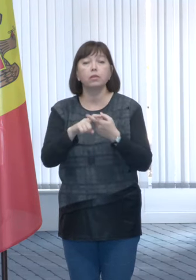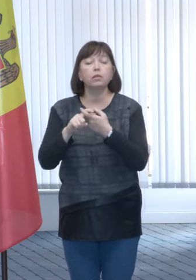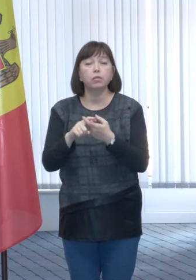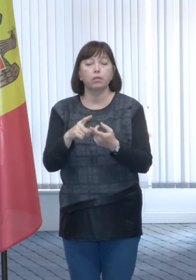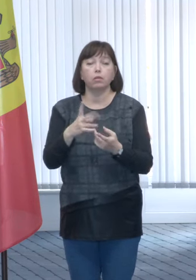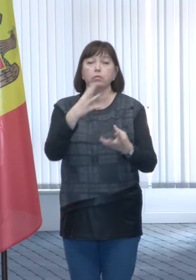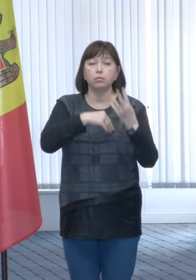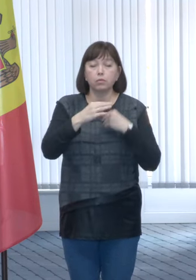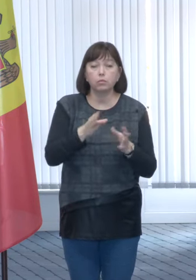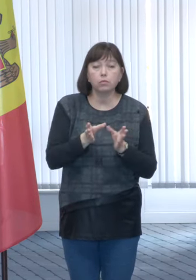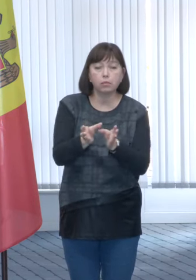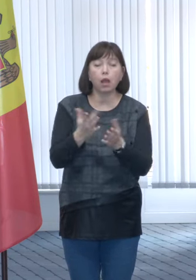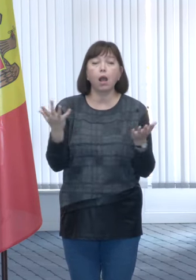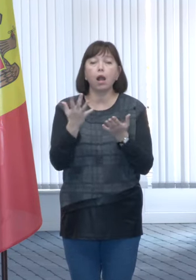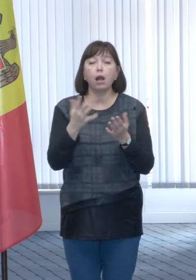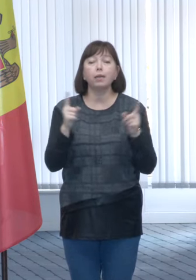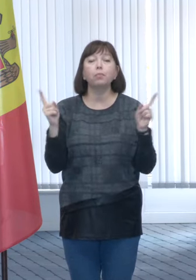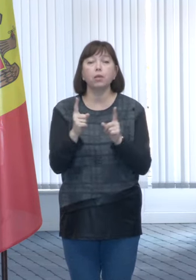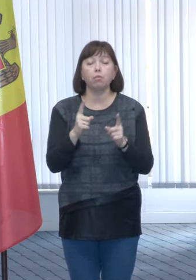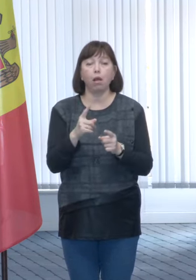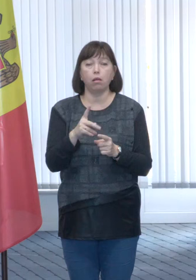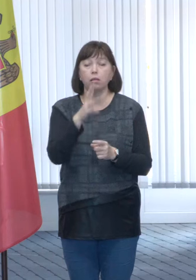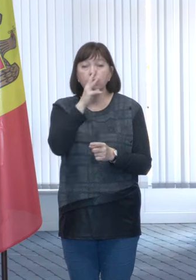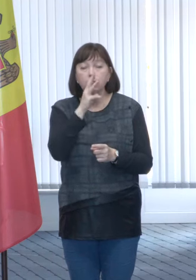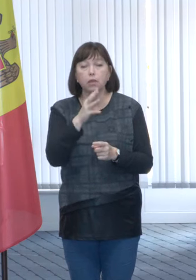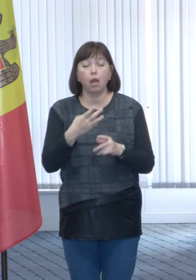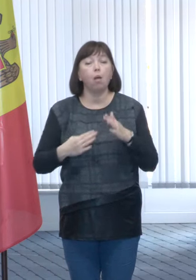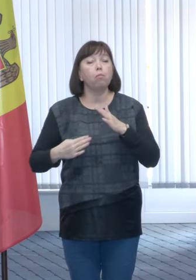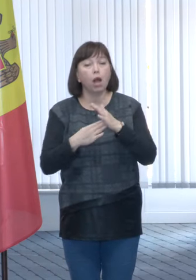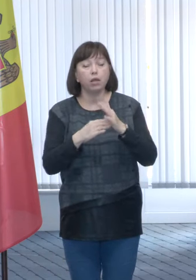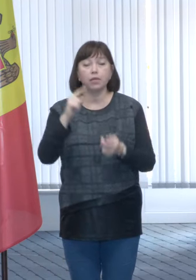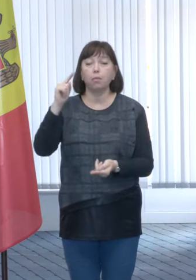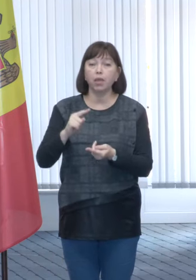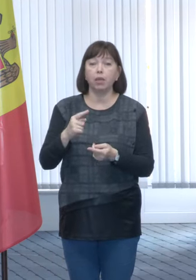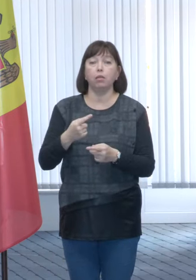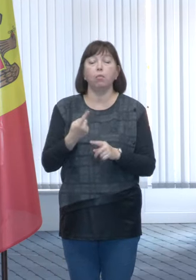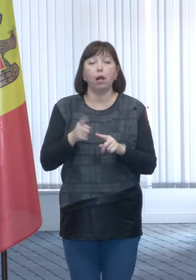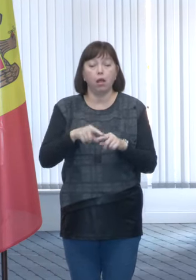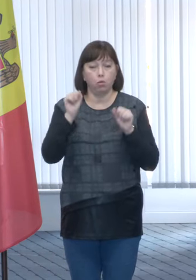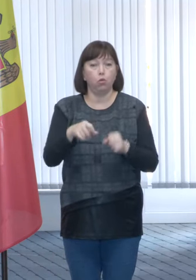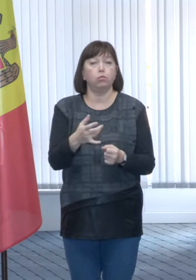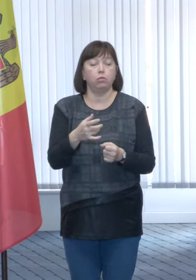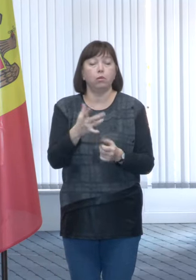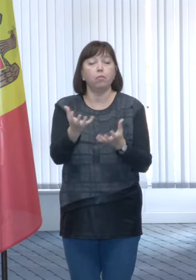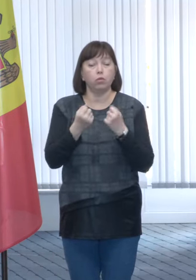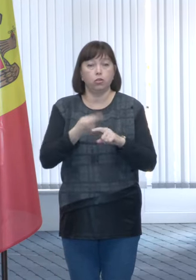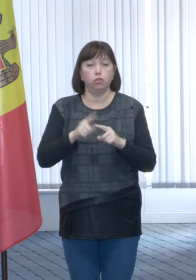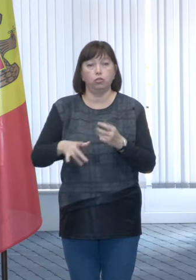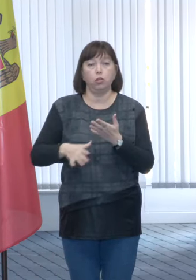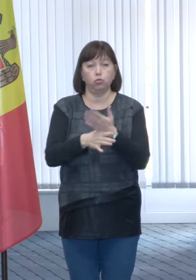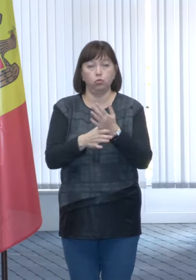venituri. Deci, care este venitul minim și maxim care poate avea o spodărie care împaptea le beneficiam de acest ajutor?